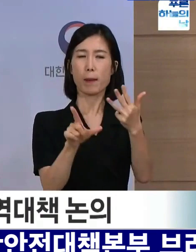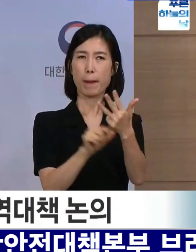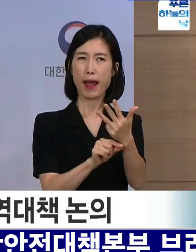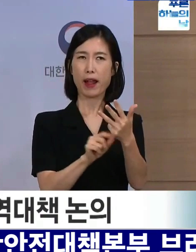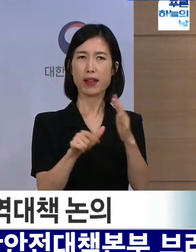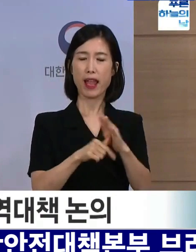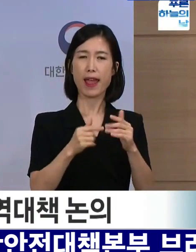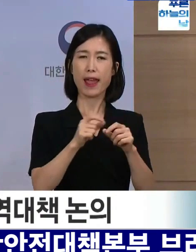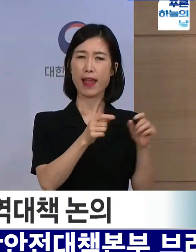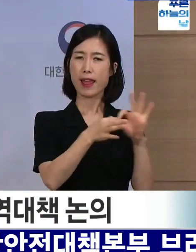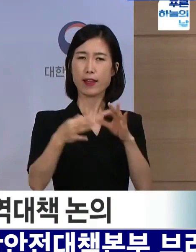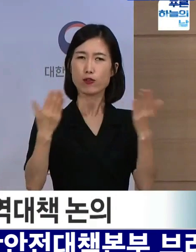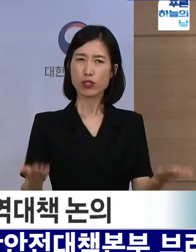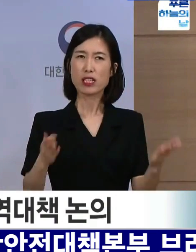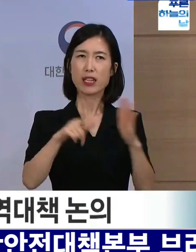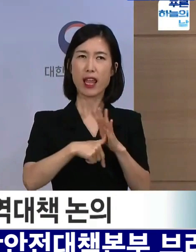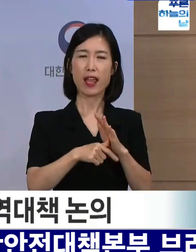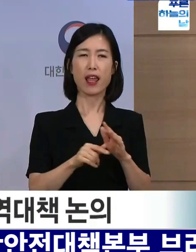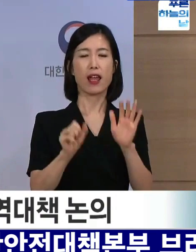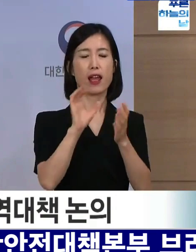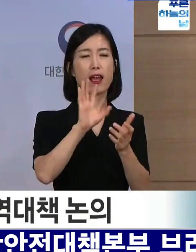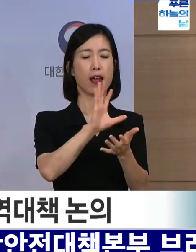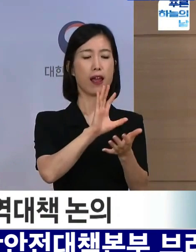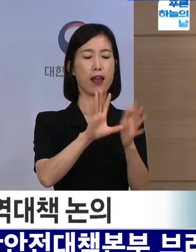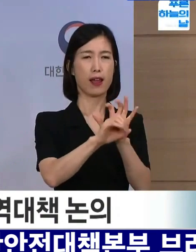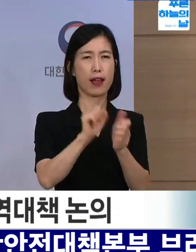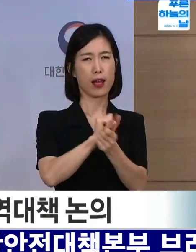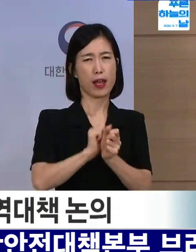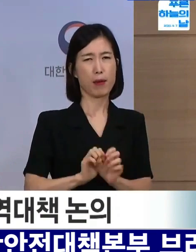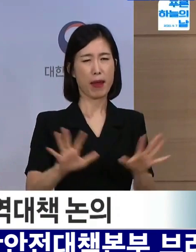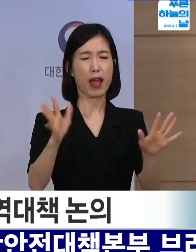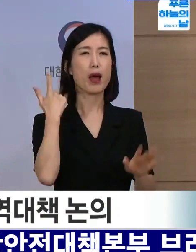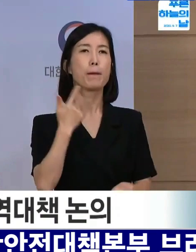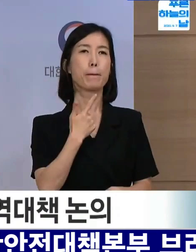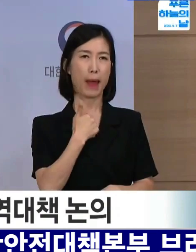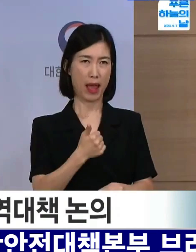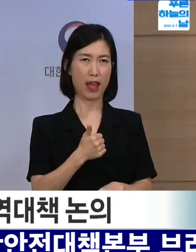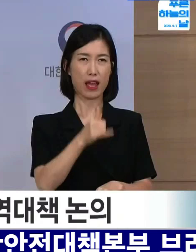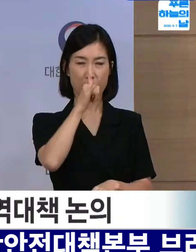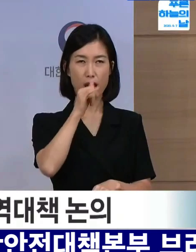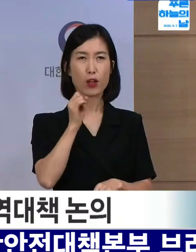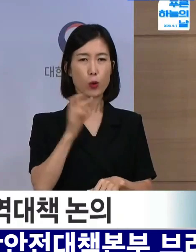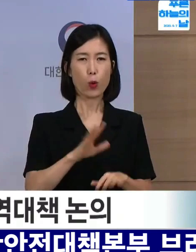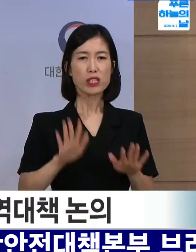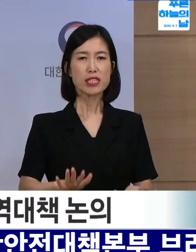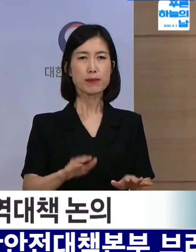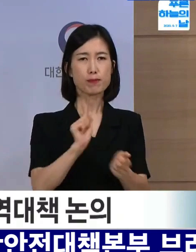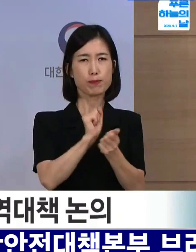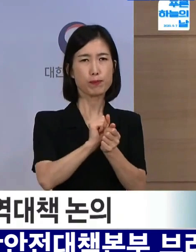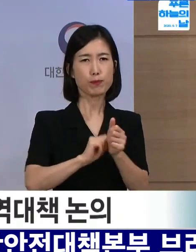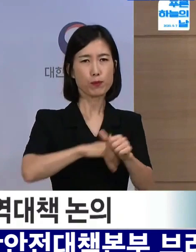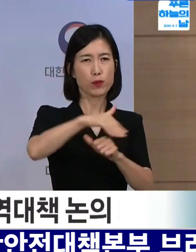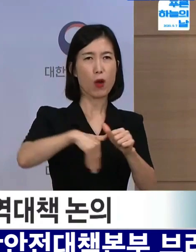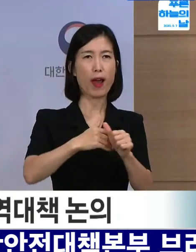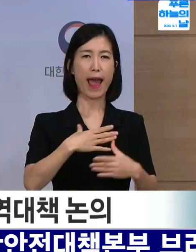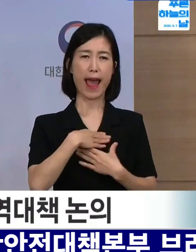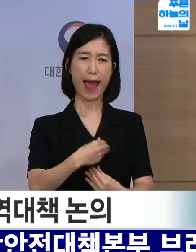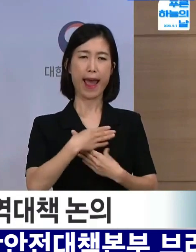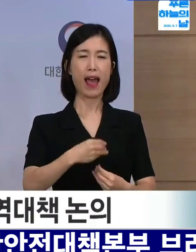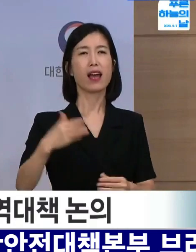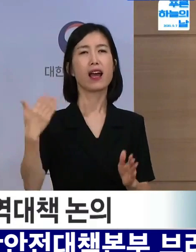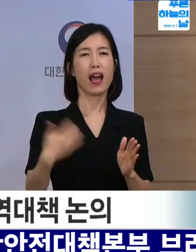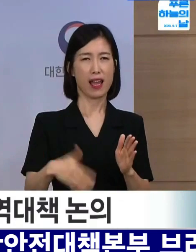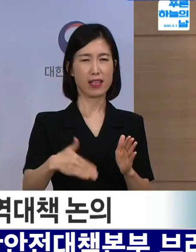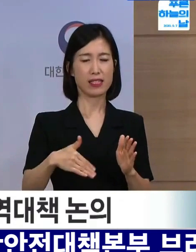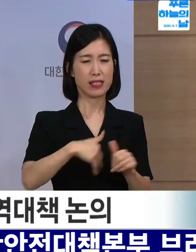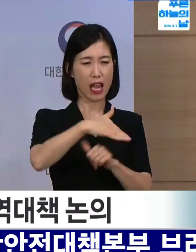8월의 연휴 기간 이후에 코로나19의 전국적 확산이 초래된 점과 아직 현재의 유행이 확실히 안정화되지